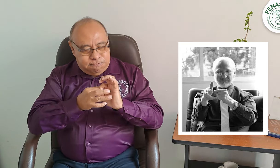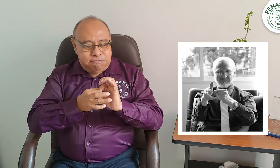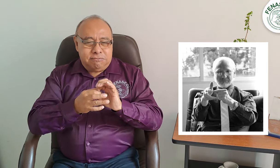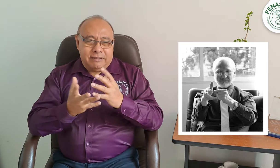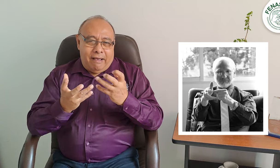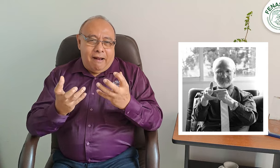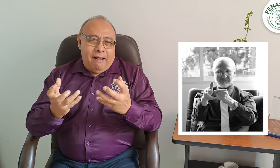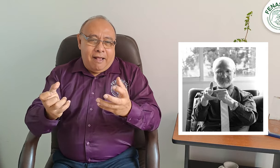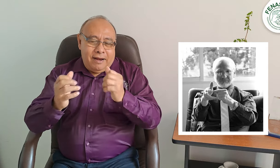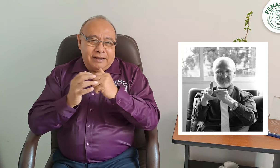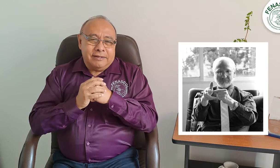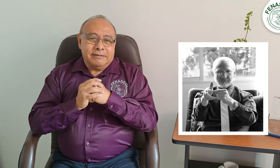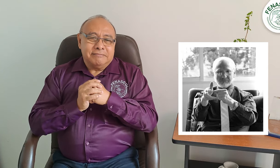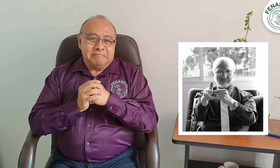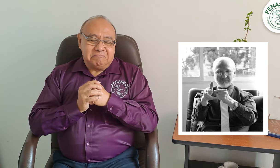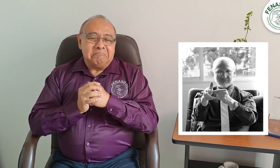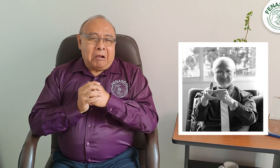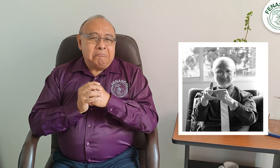Y así fue gracias al apoyo brindado.